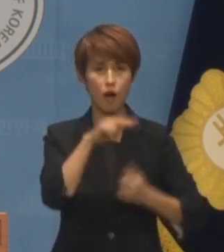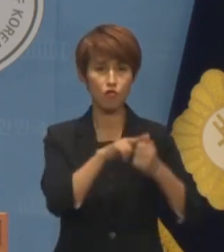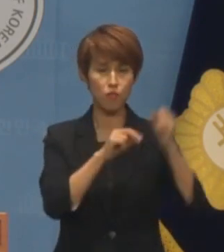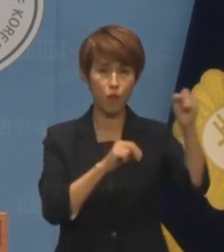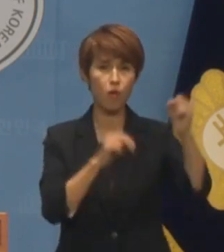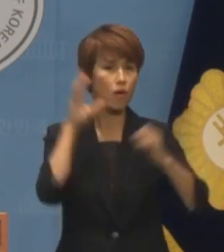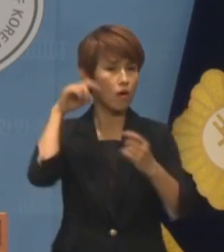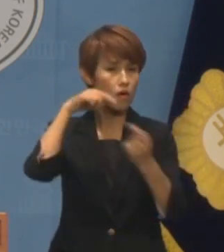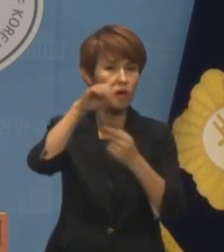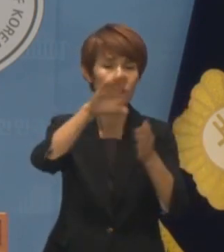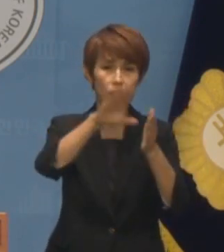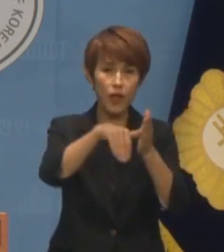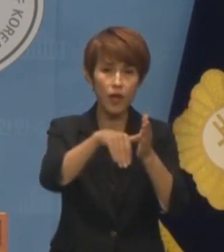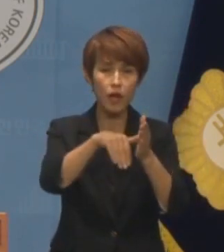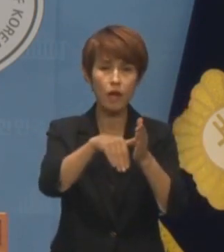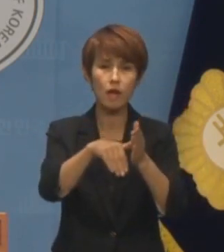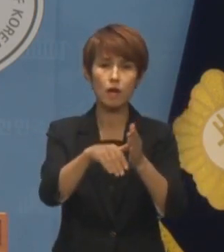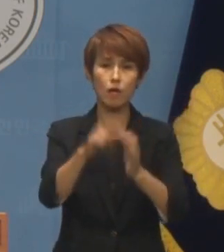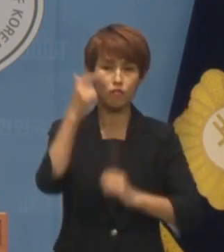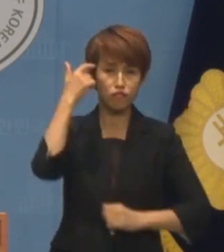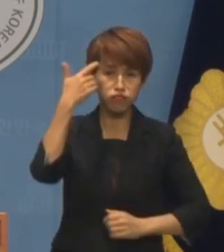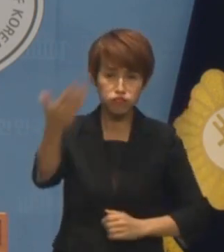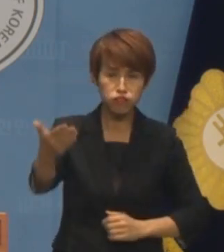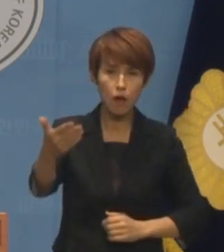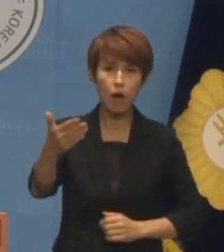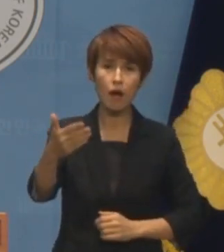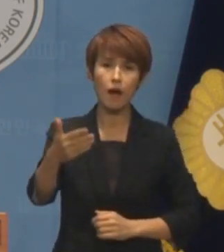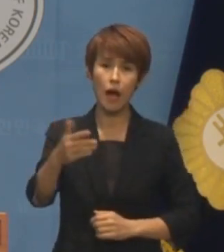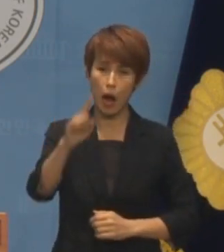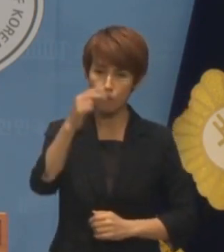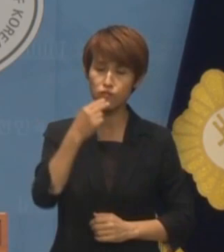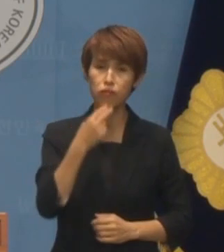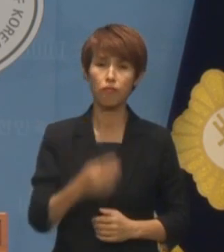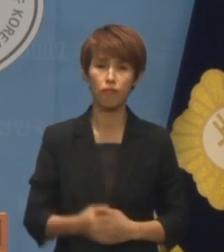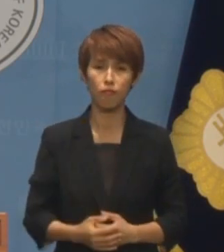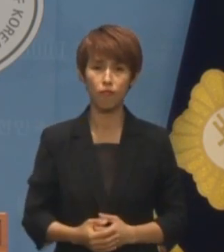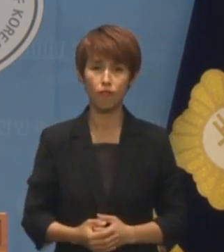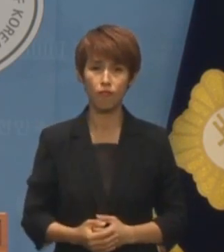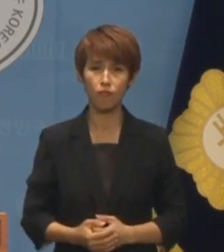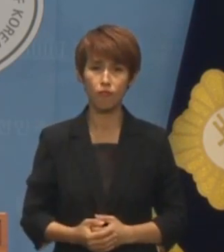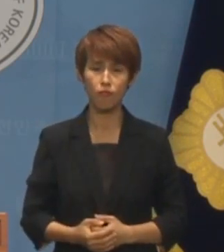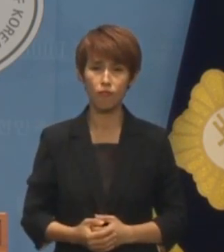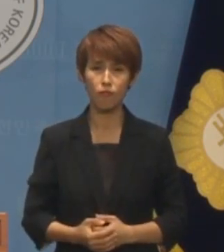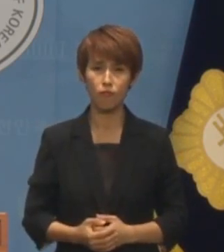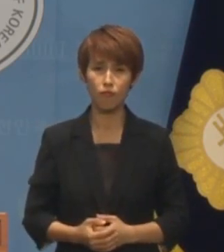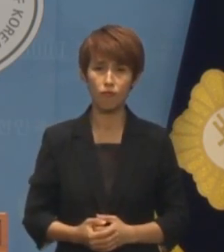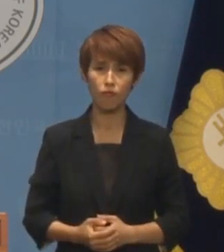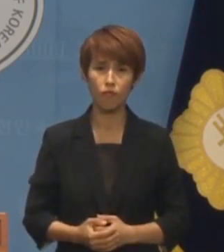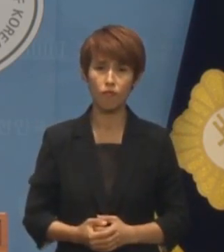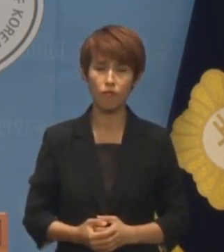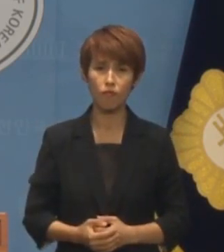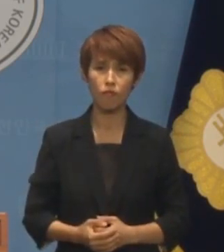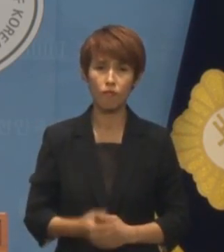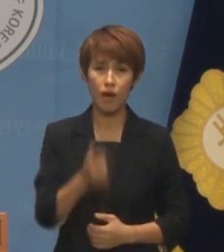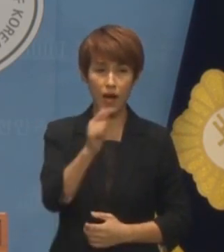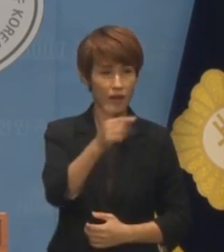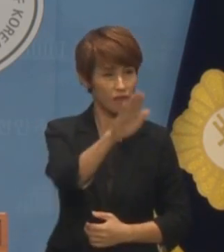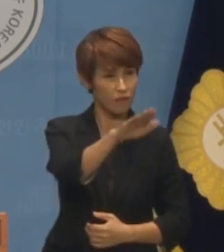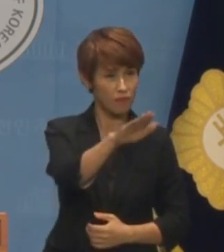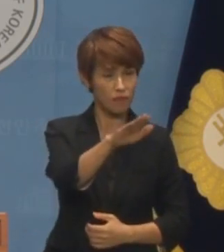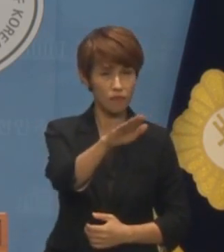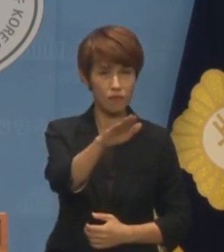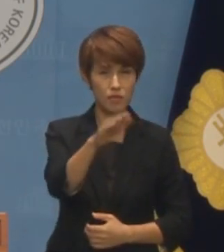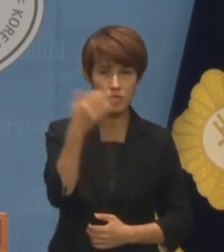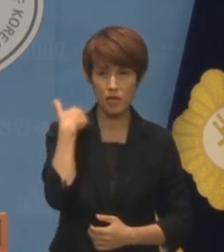인사청문회에서 관련 질의를 한 번도 한 바가 없죠 한 대표가 굳이 책임을